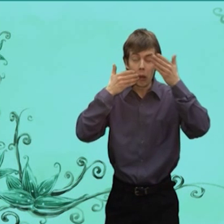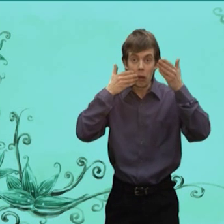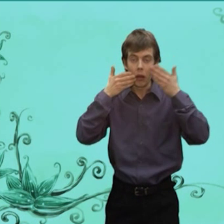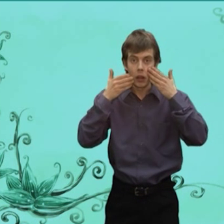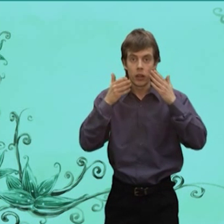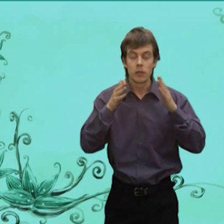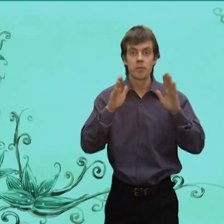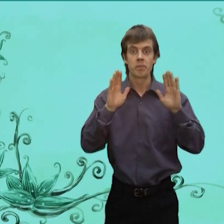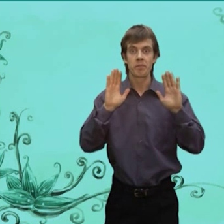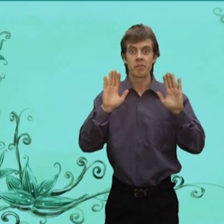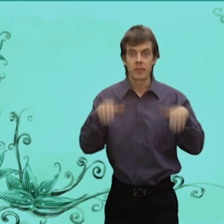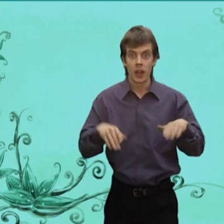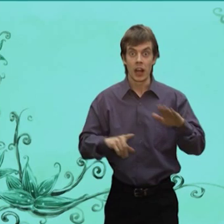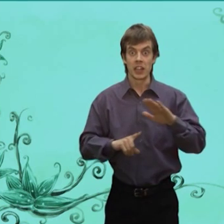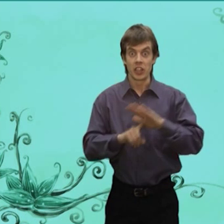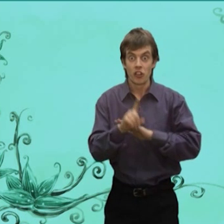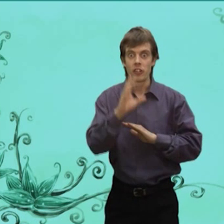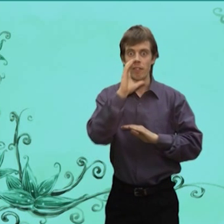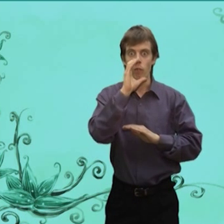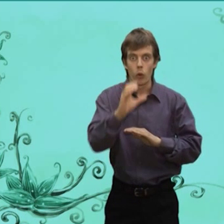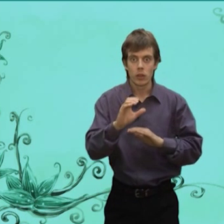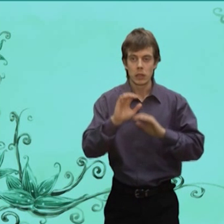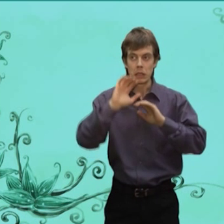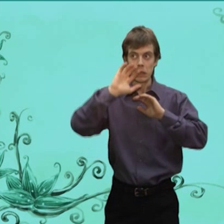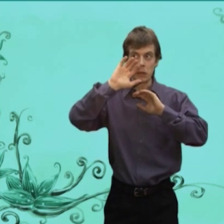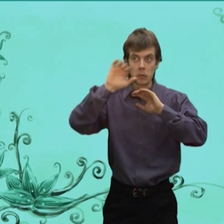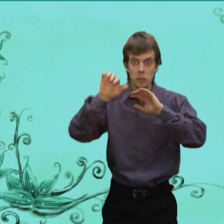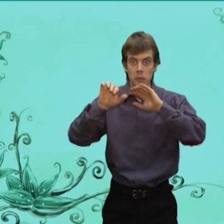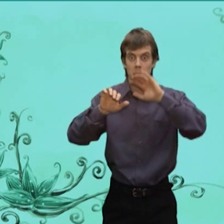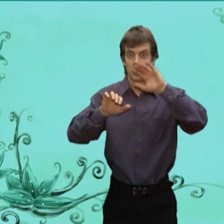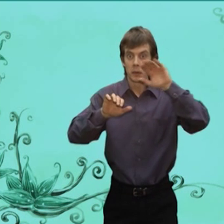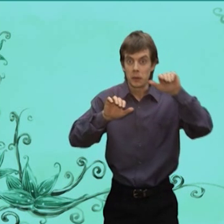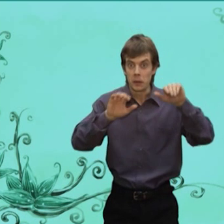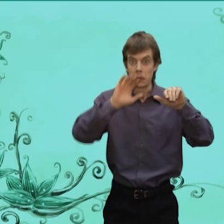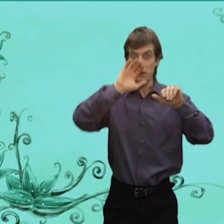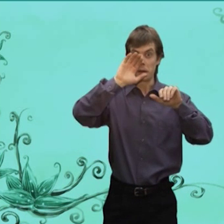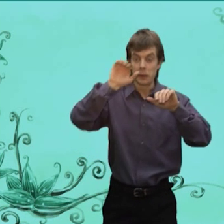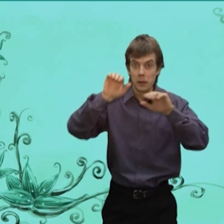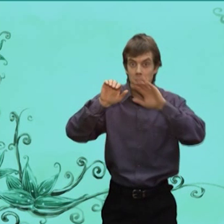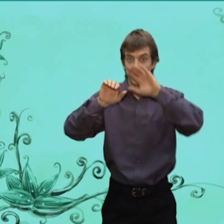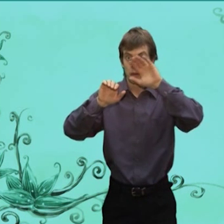Мешают И Начал Волк Потих Потихоньку Разгребать Листья